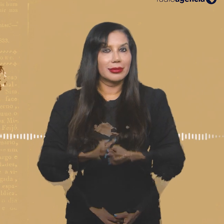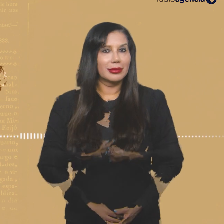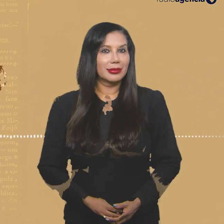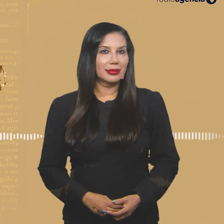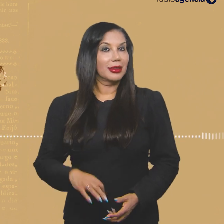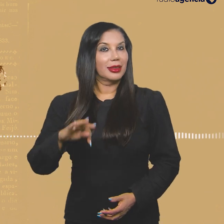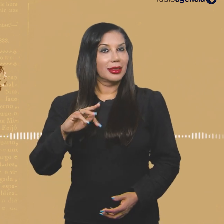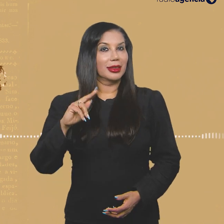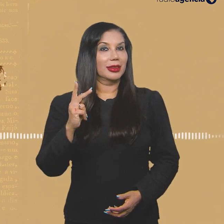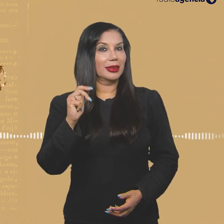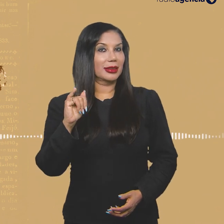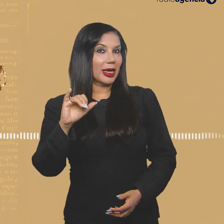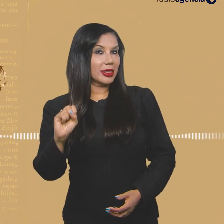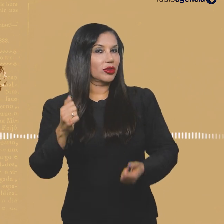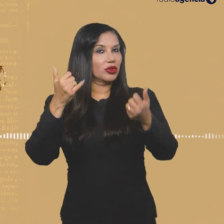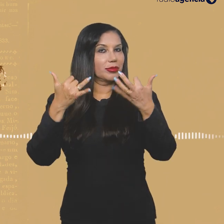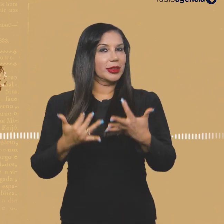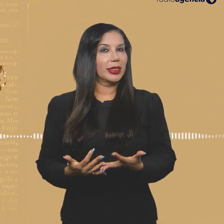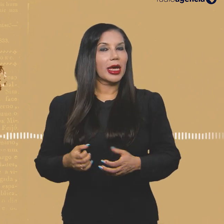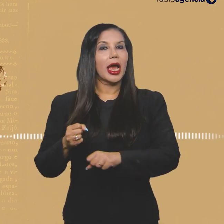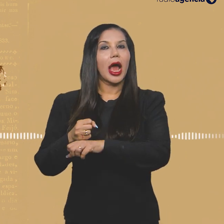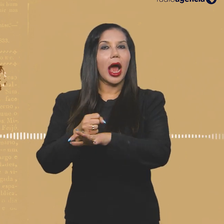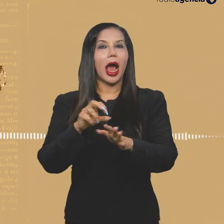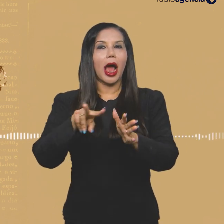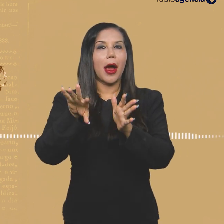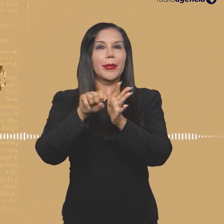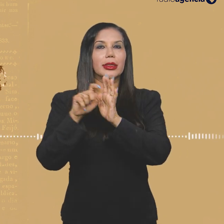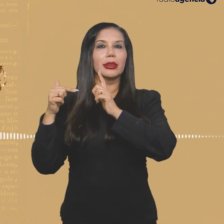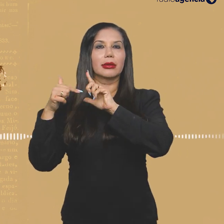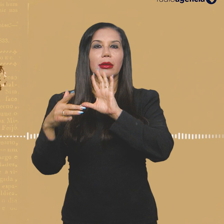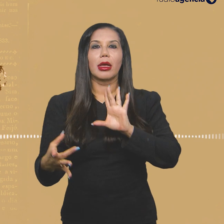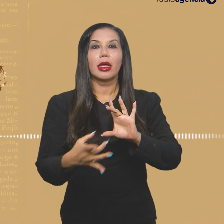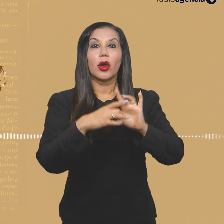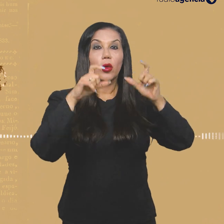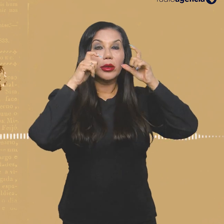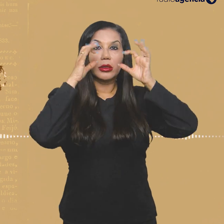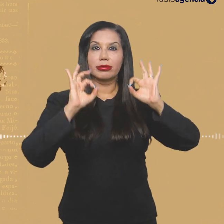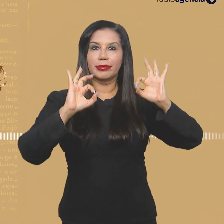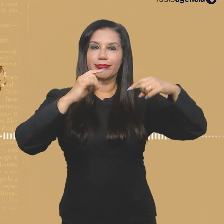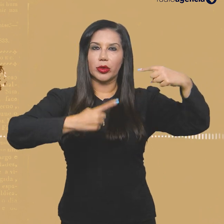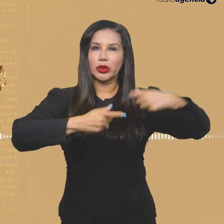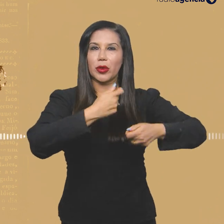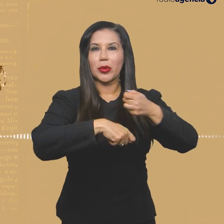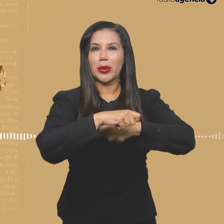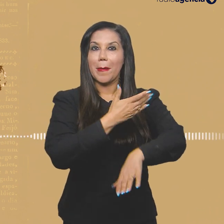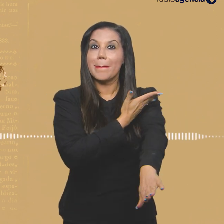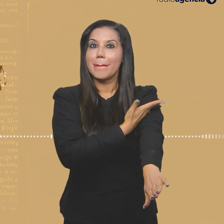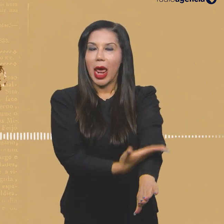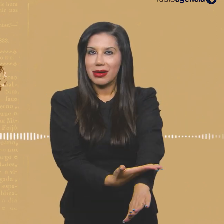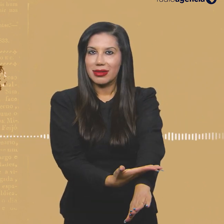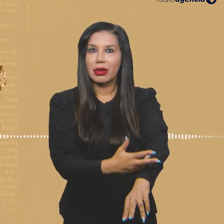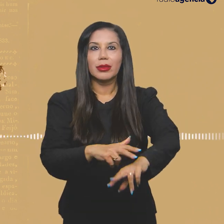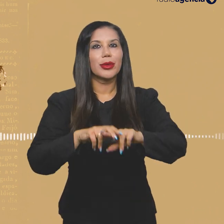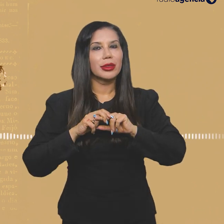quê. Para Thais Bernardes, a mídia tradicional sempre esteve alinhada aos interesses de uma elite política e econômica